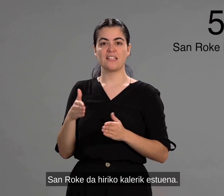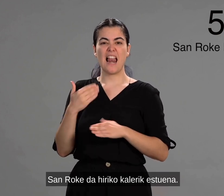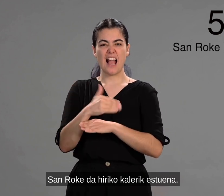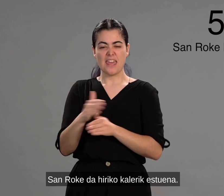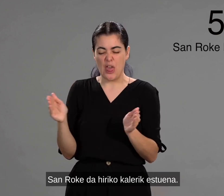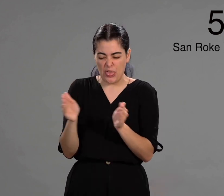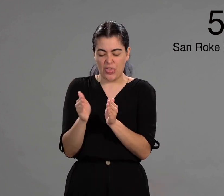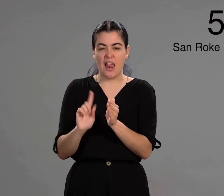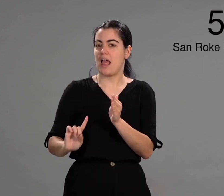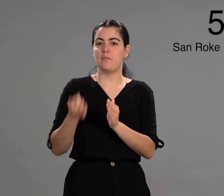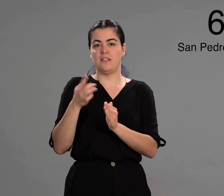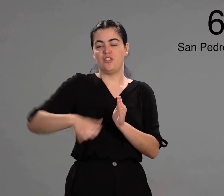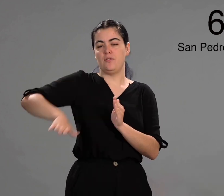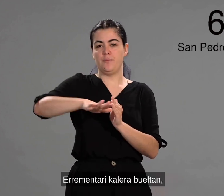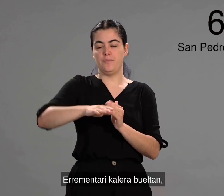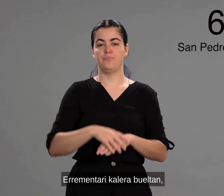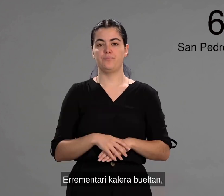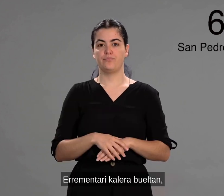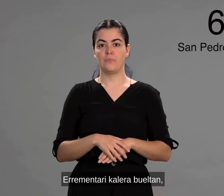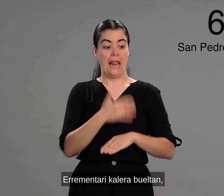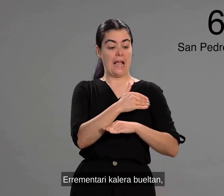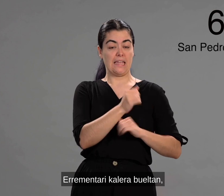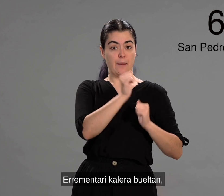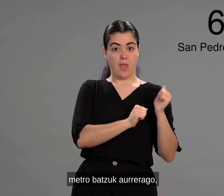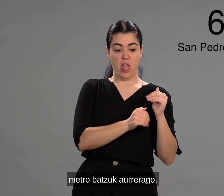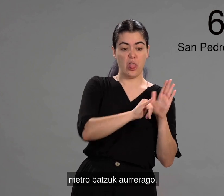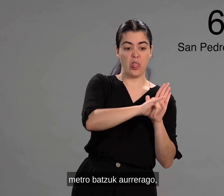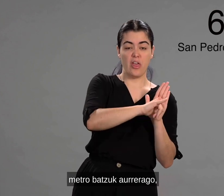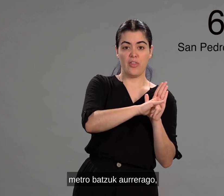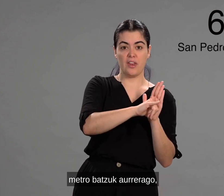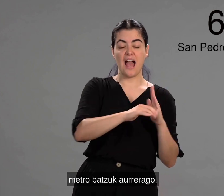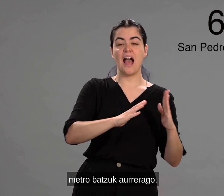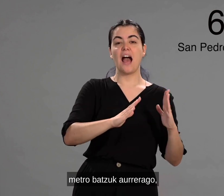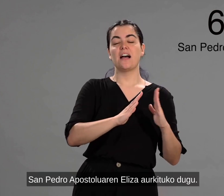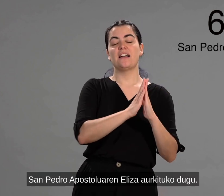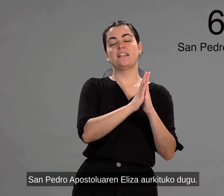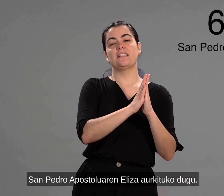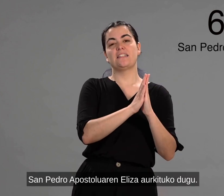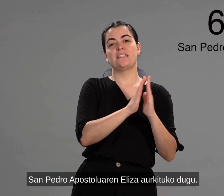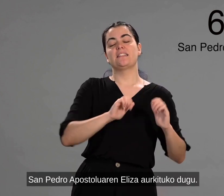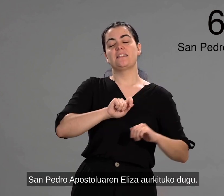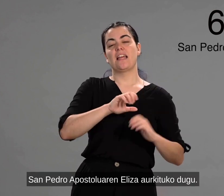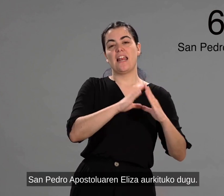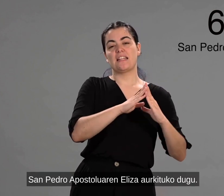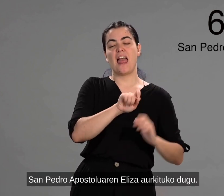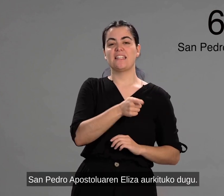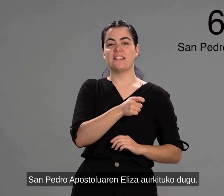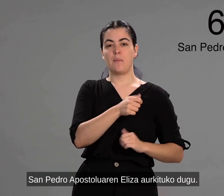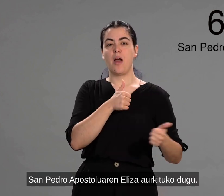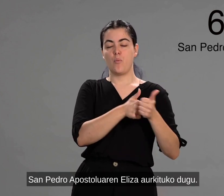estuena. Errementari kalera bueltan, metro batzuk aurrerago, San Pedro Apostoluaren eliza aurkituko dugu.